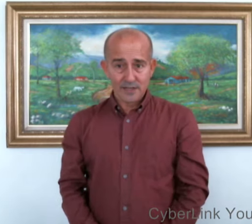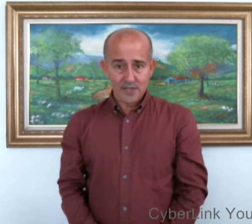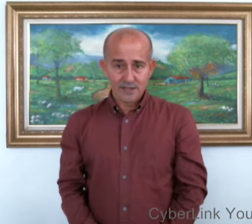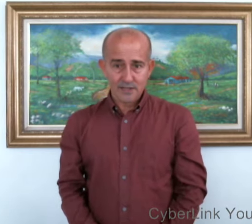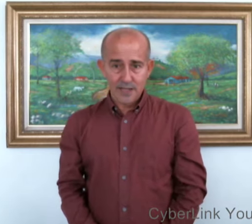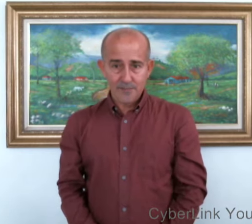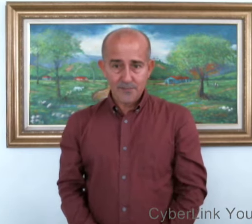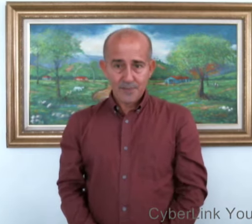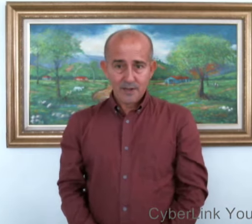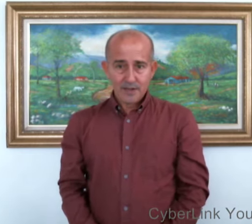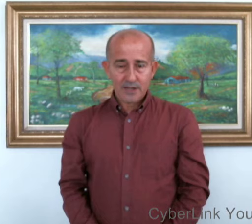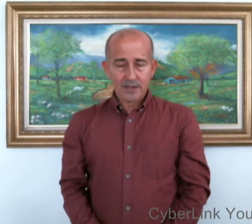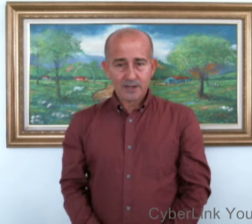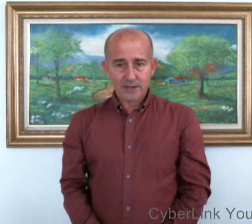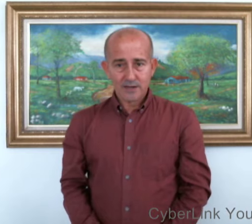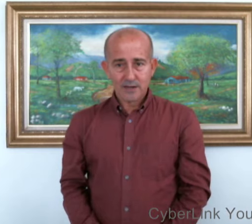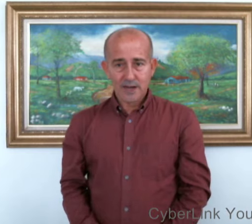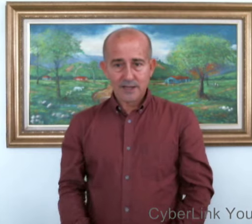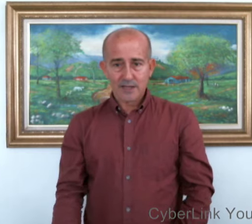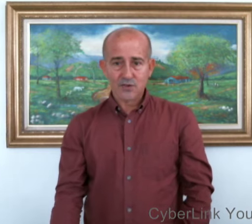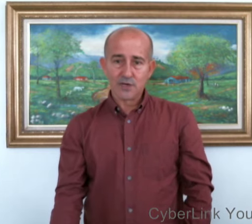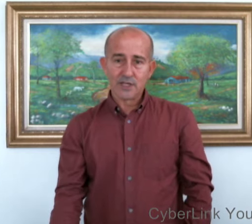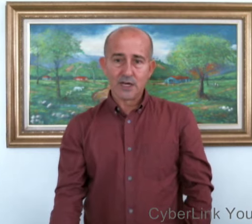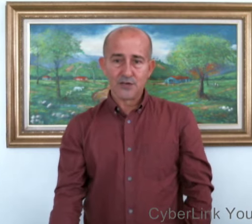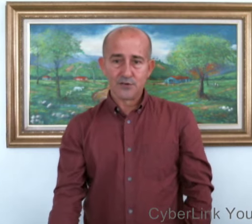señas de las estaciones del año.